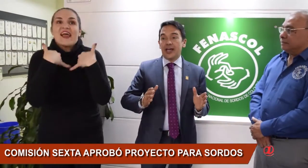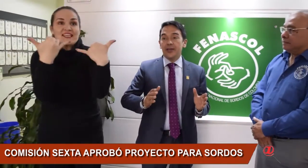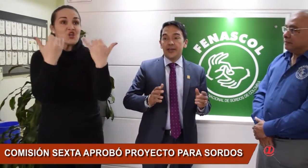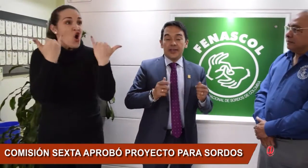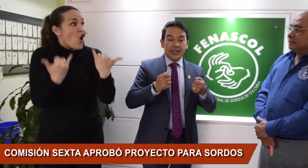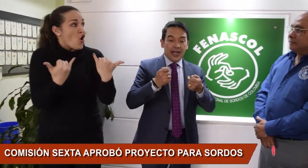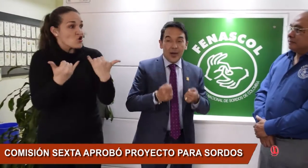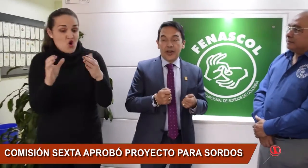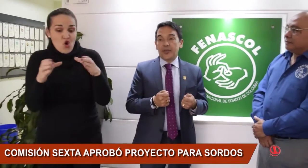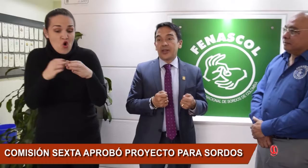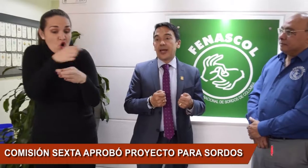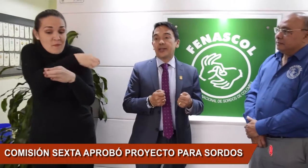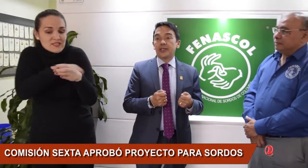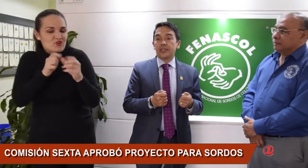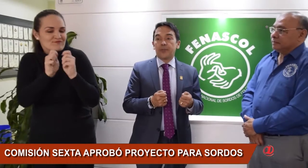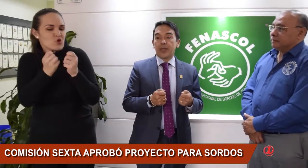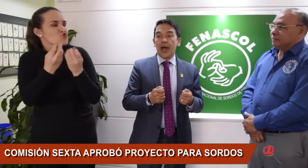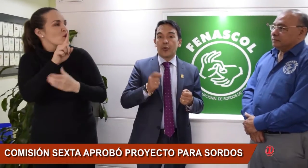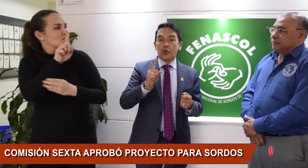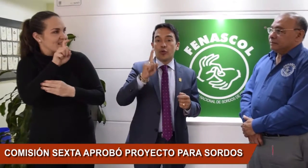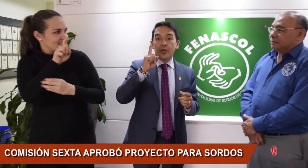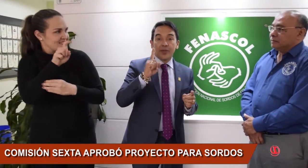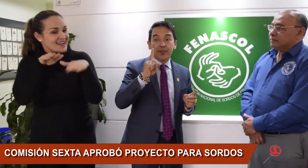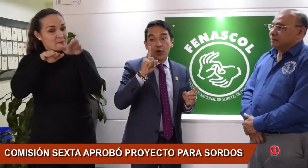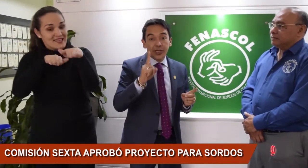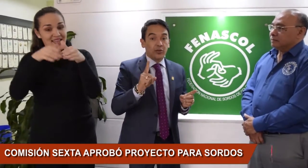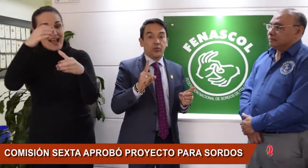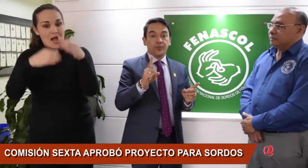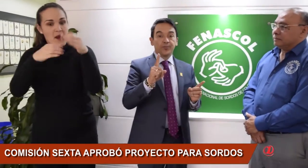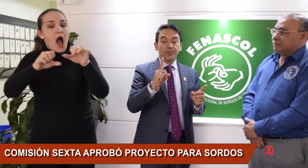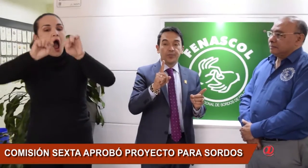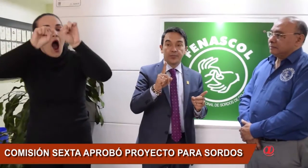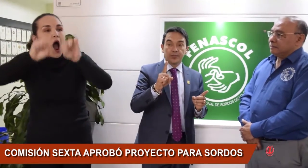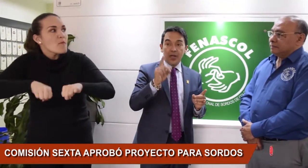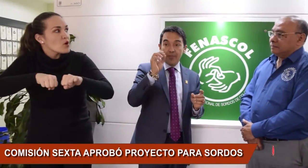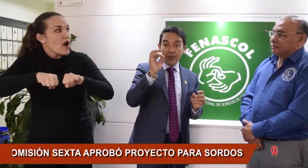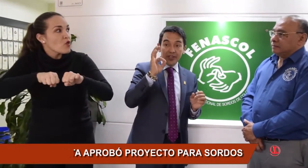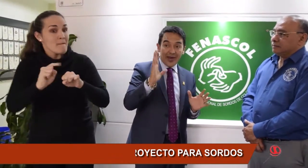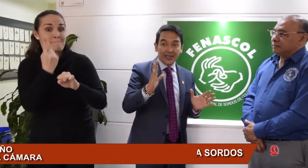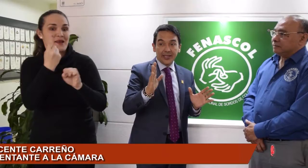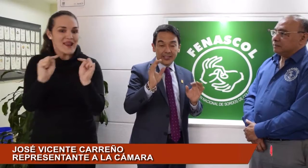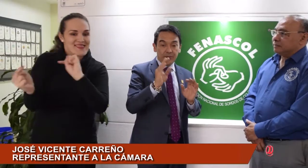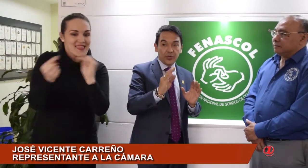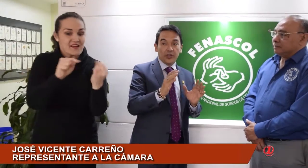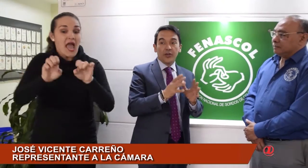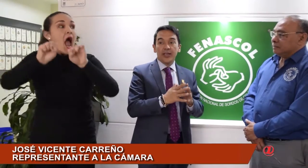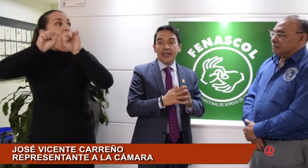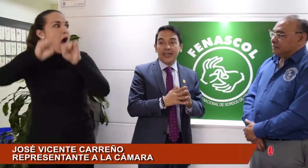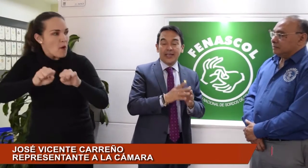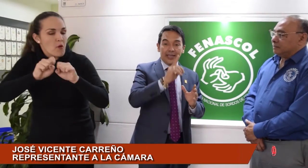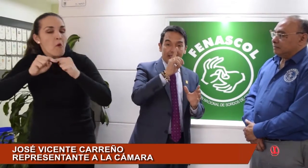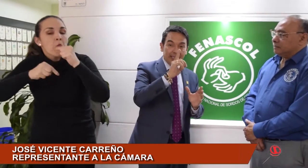Comisión Sexta de la Cámara de Representantes aprobó su primer proyecto, el primer debate, este